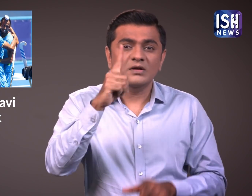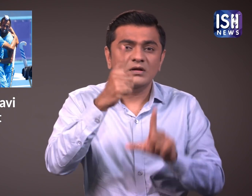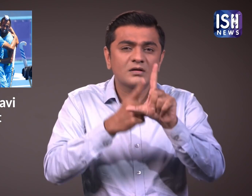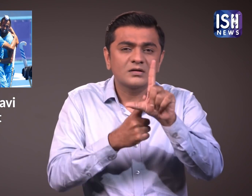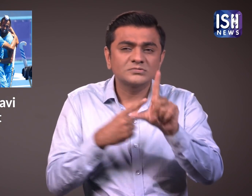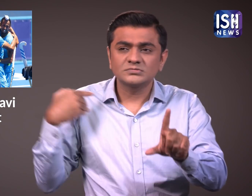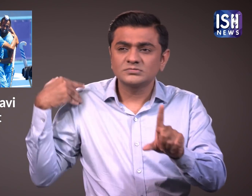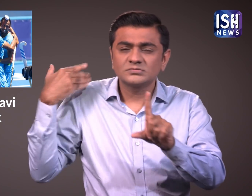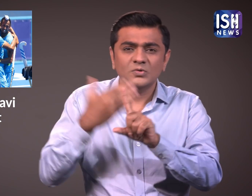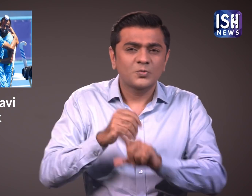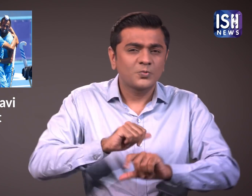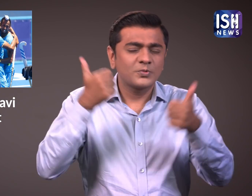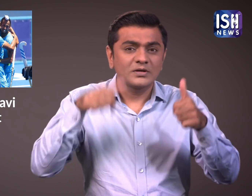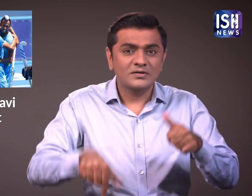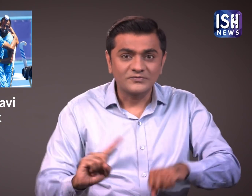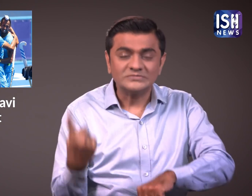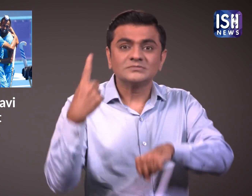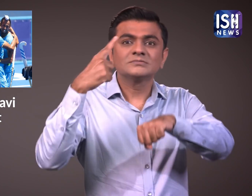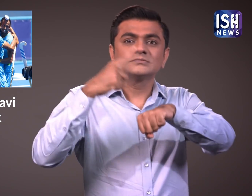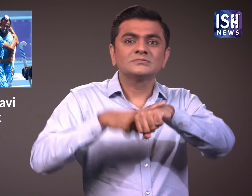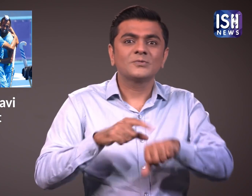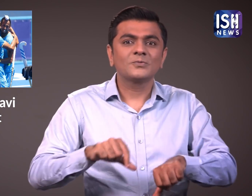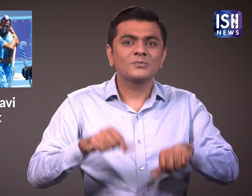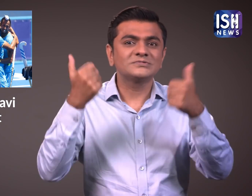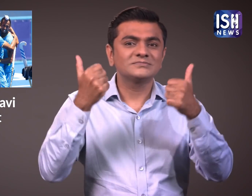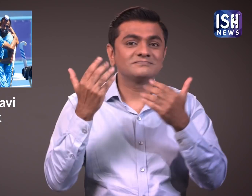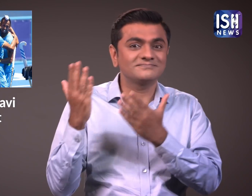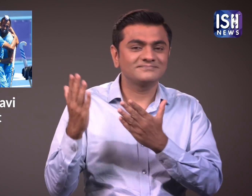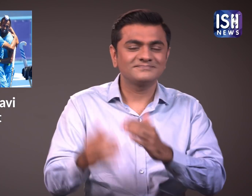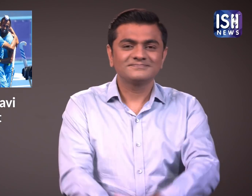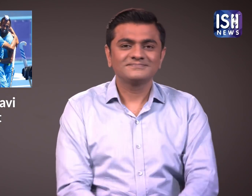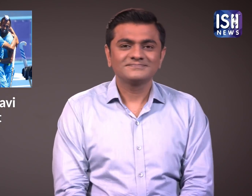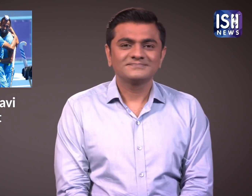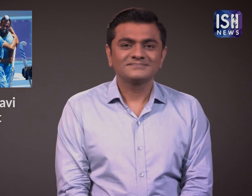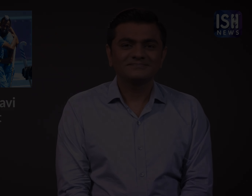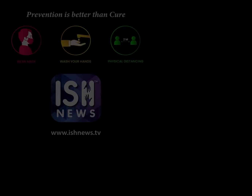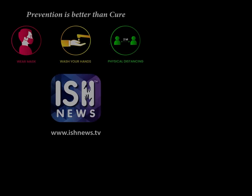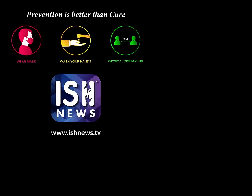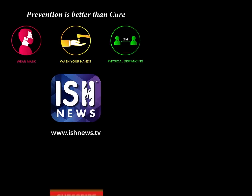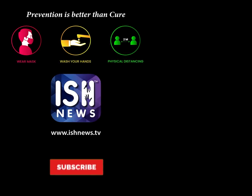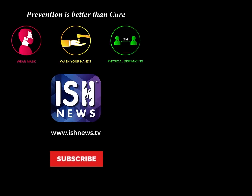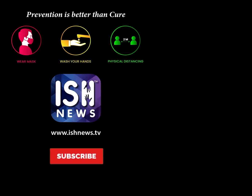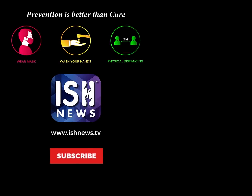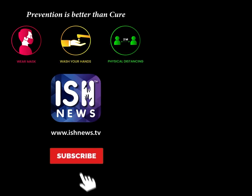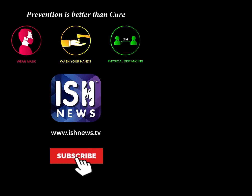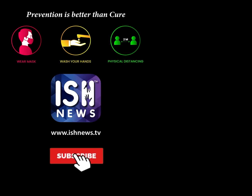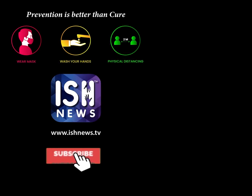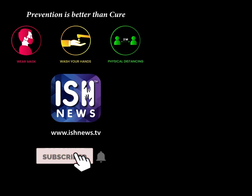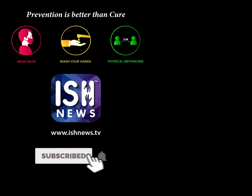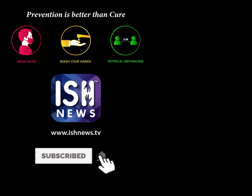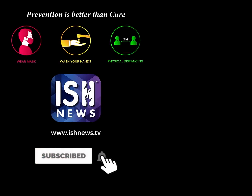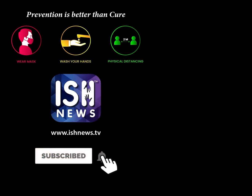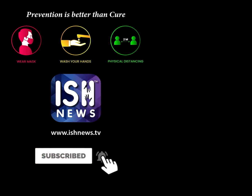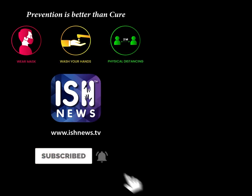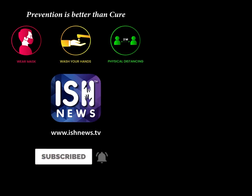बात पदक जीत कर बेहत खुश थी। कर दोडते हैं तो